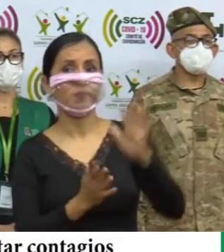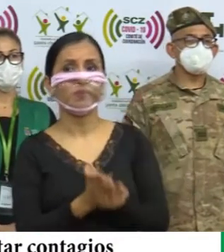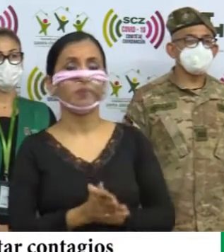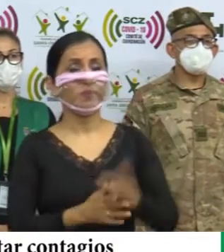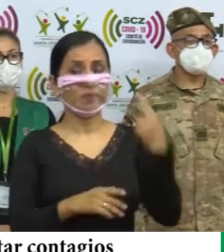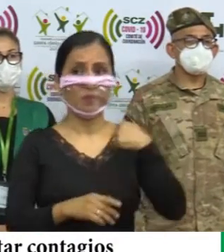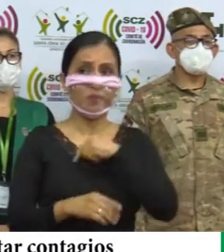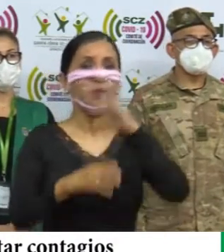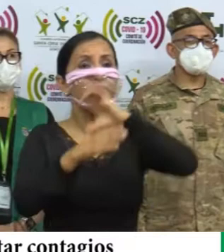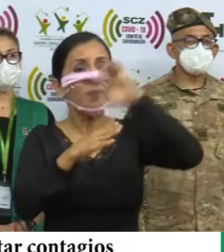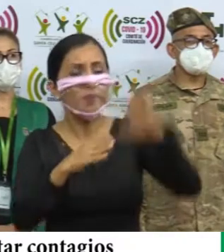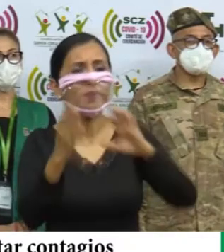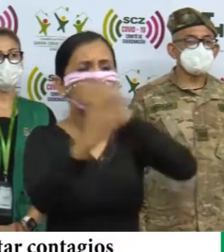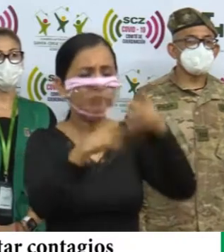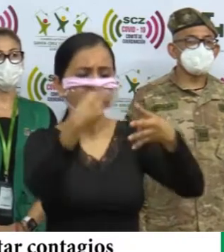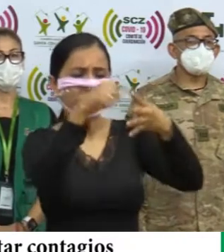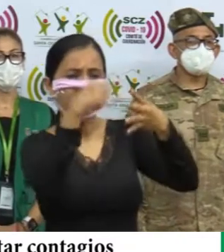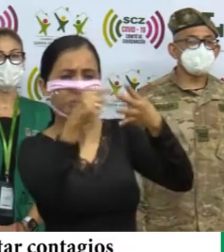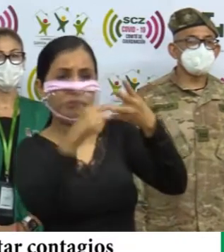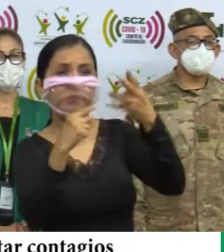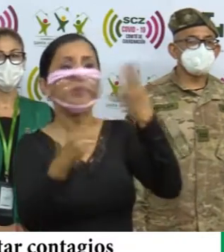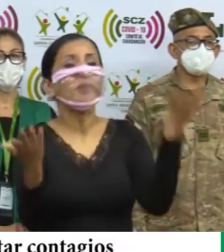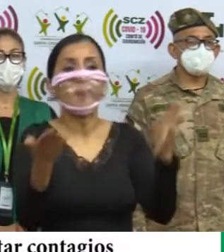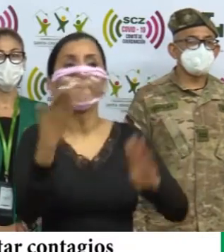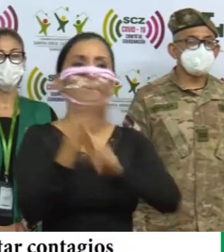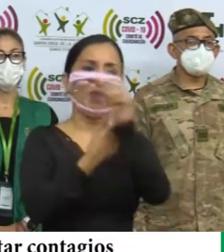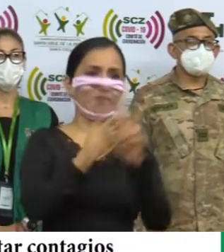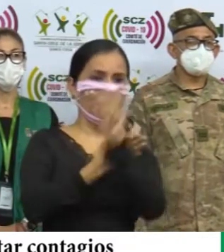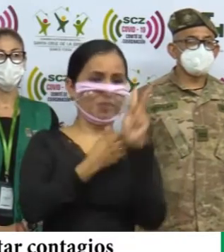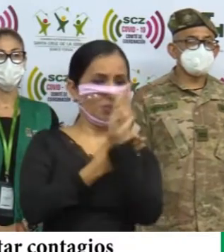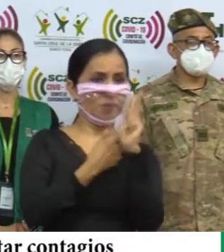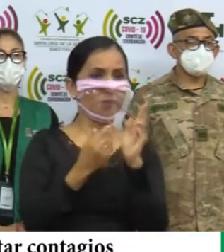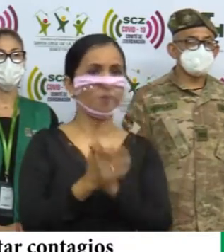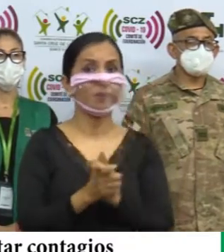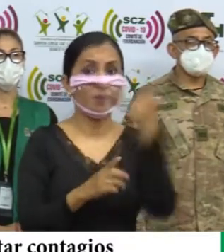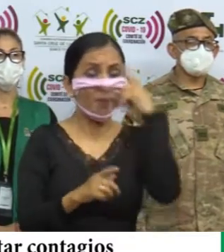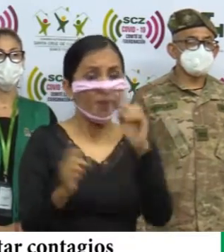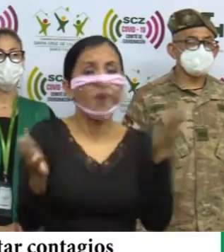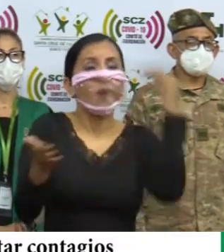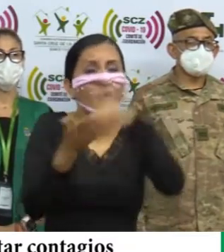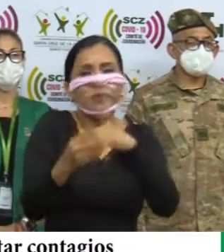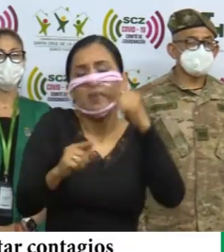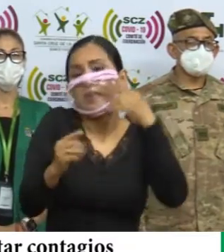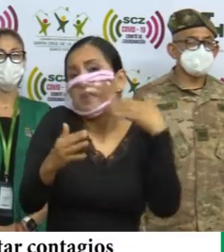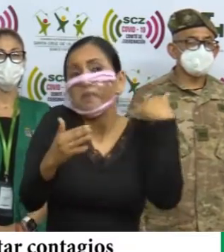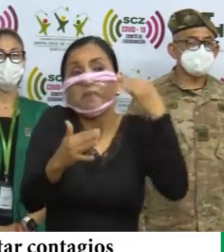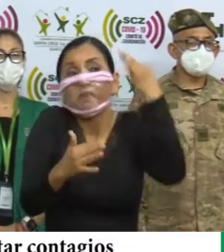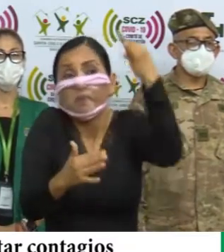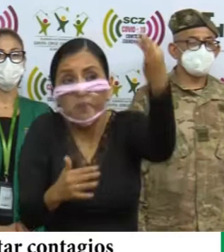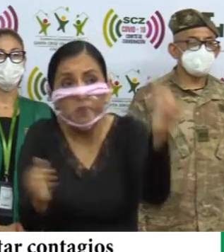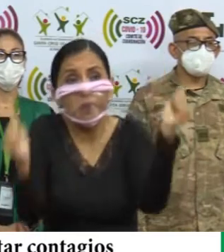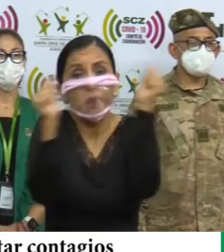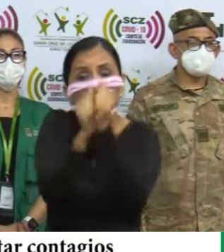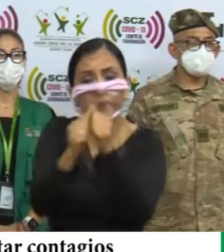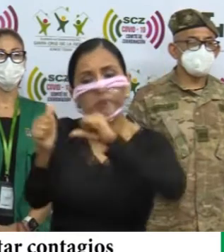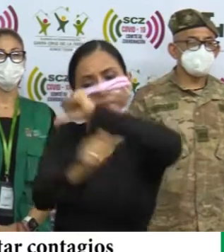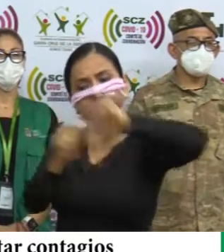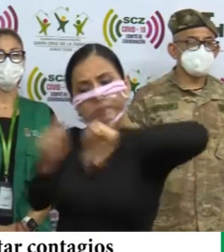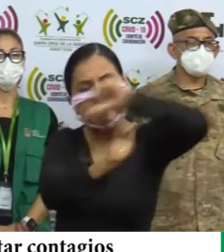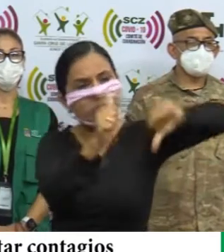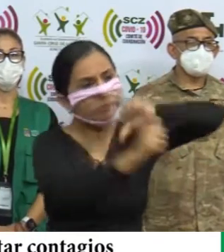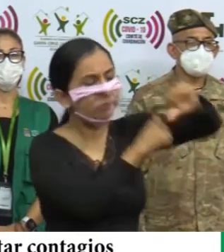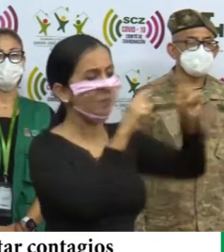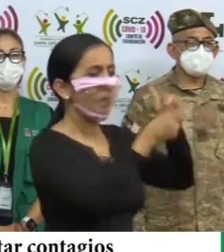que vamos a cumplir con las medidas, sobre todo de prevención, para volver a estar juntos algún día, como él decía, entre amigos,